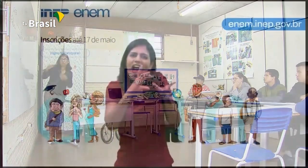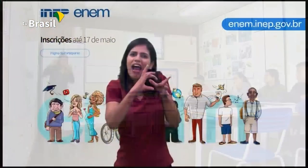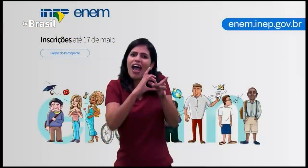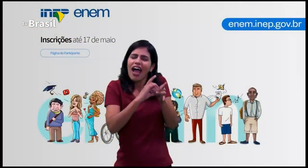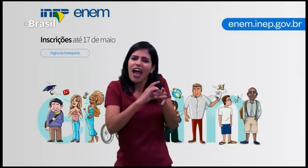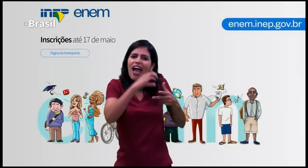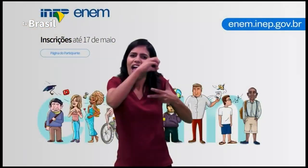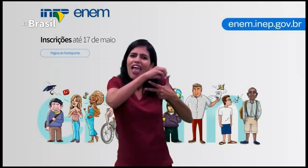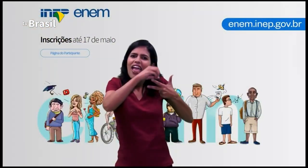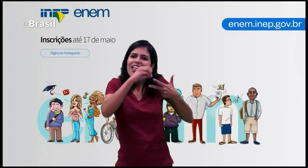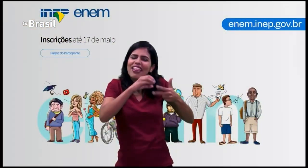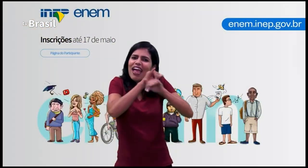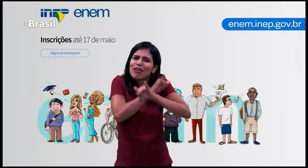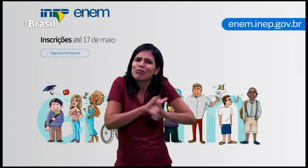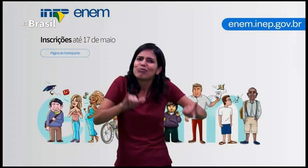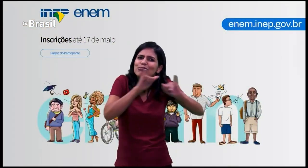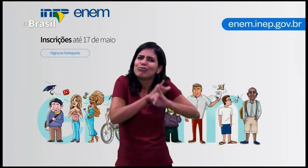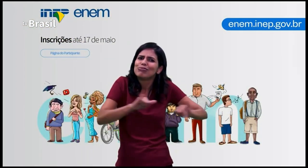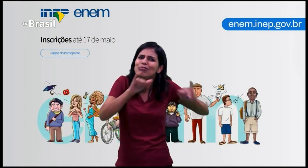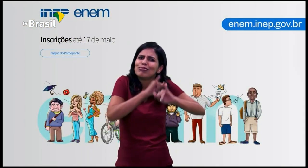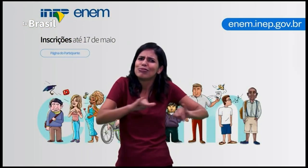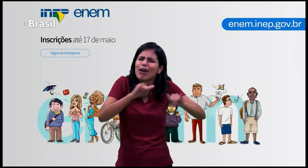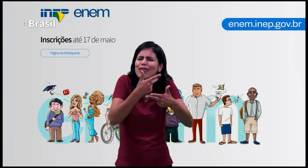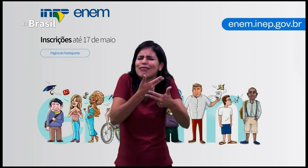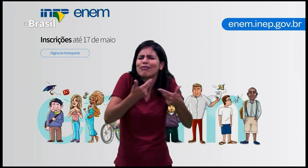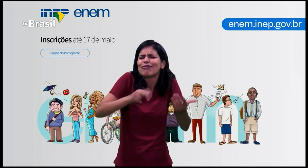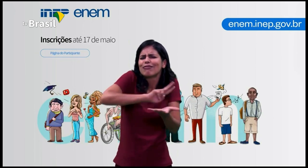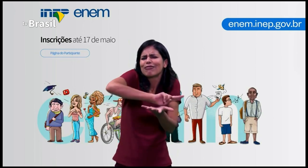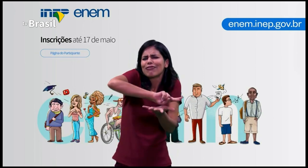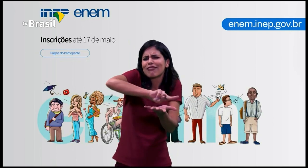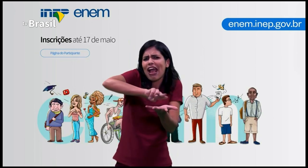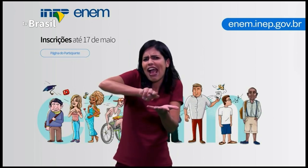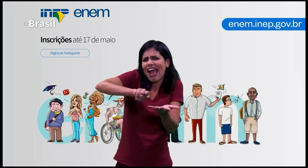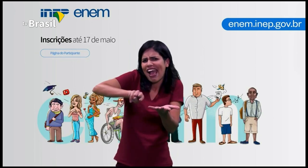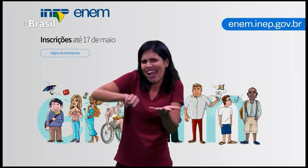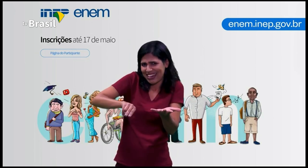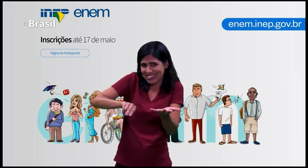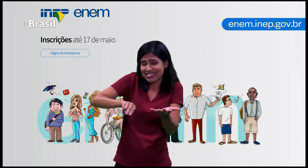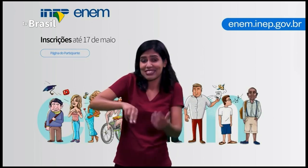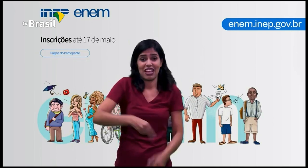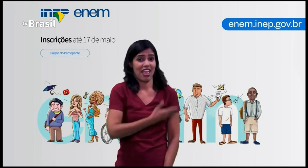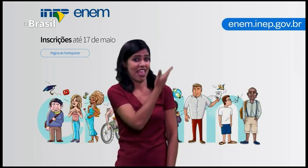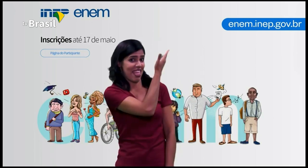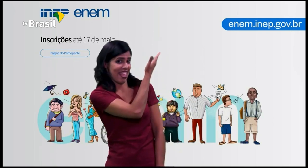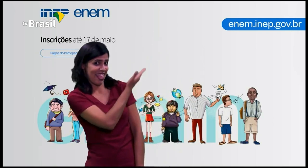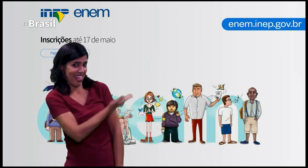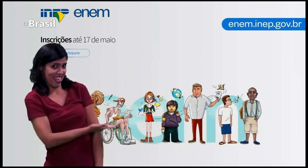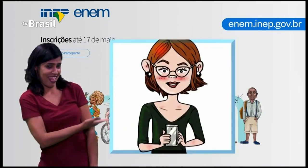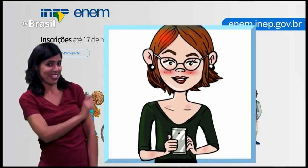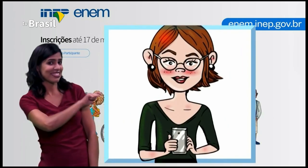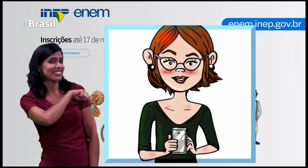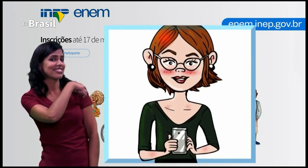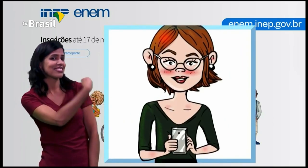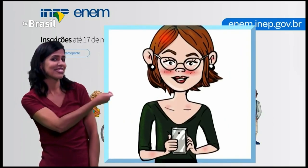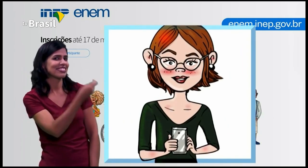este ano, tem à disposição pela primeira vez conteúdos exclusivos em língua brasileira de sinais,